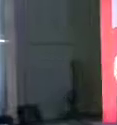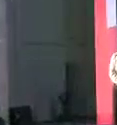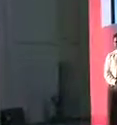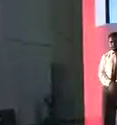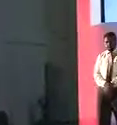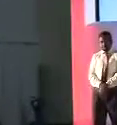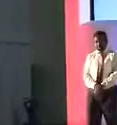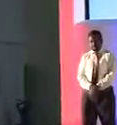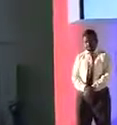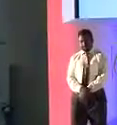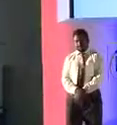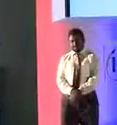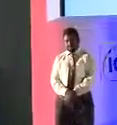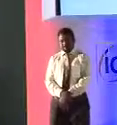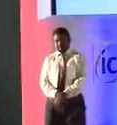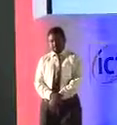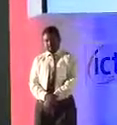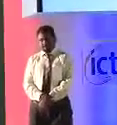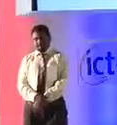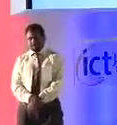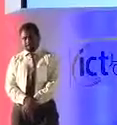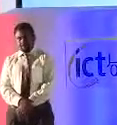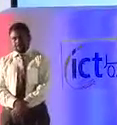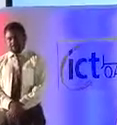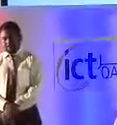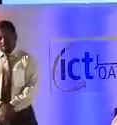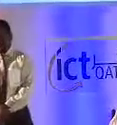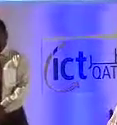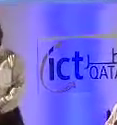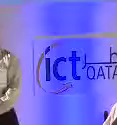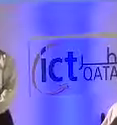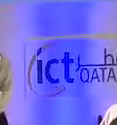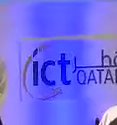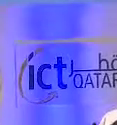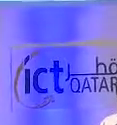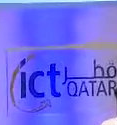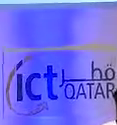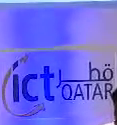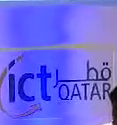حسنًا سأجعل سؤال لغة الإشارة أولاً